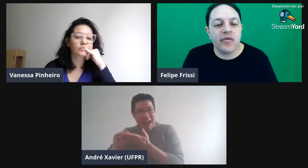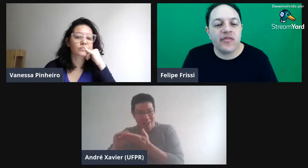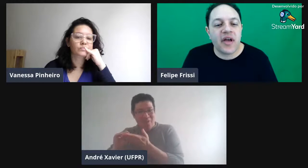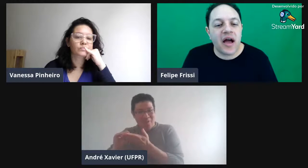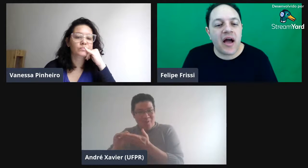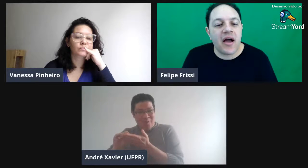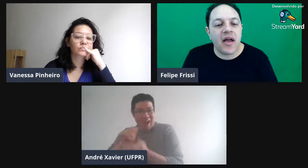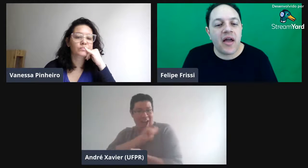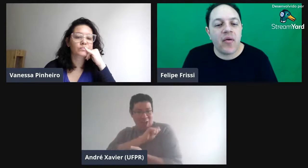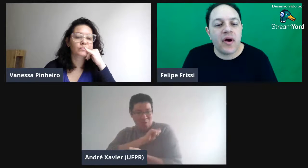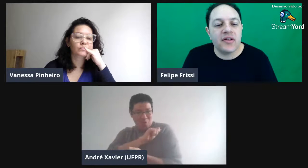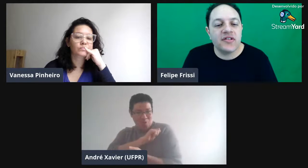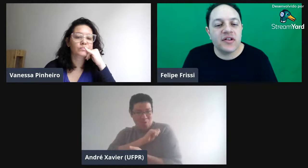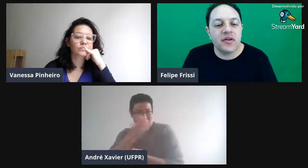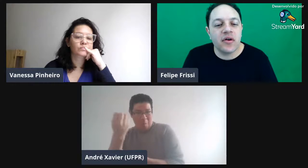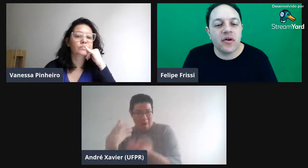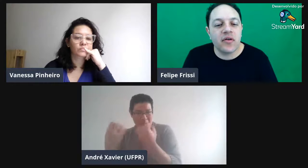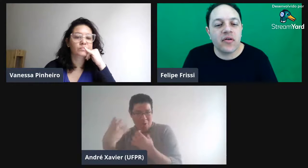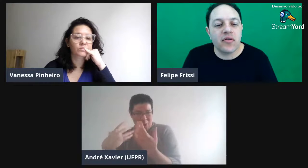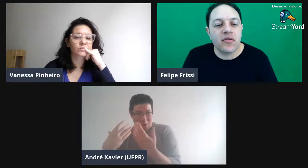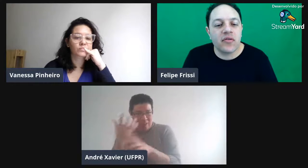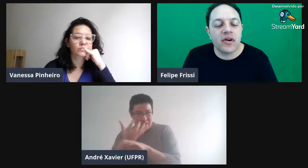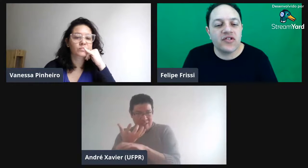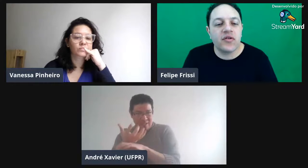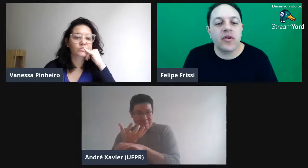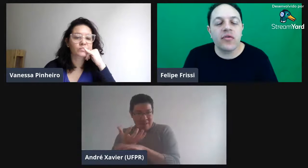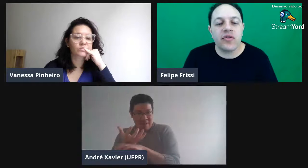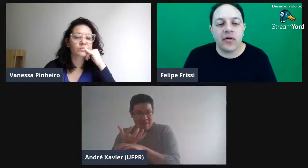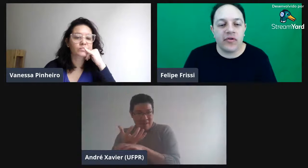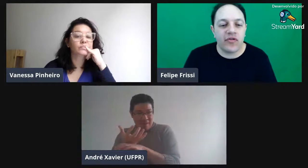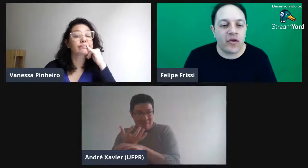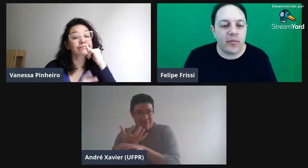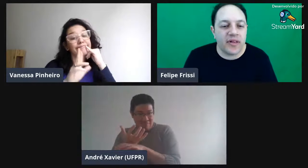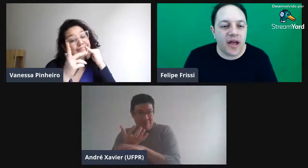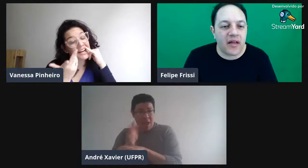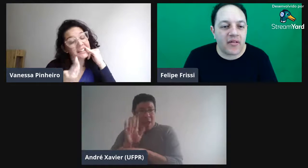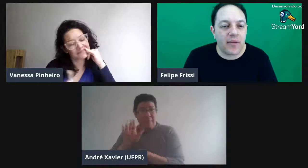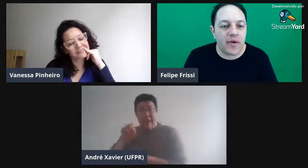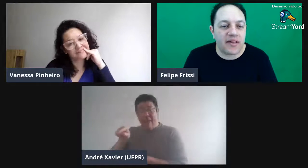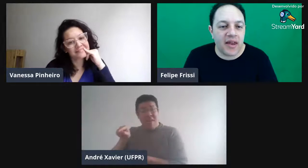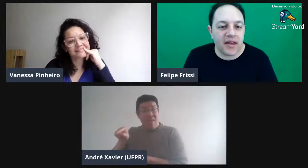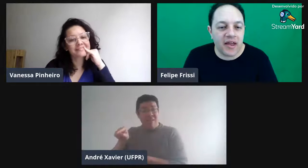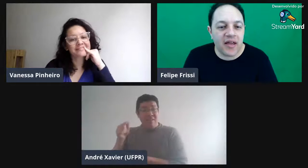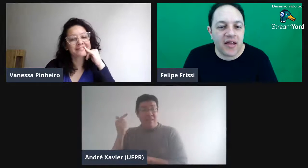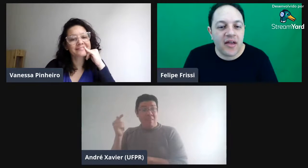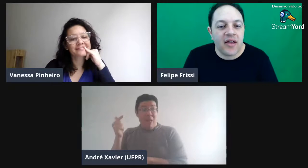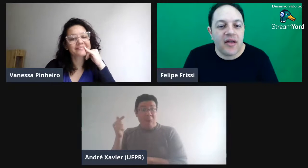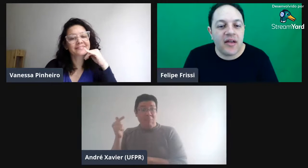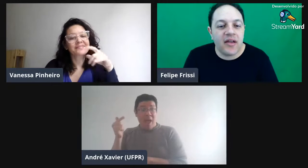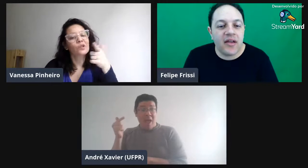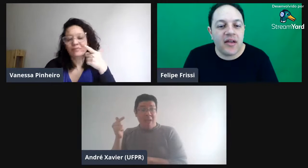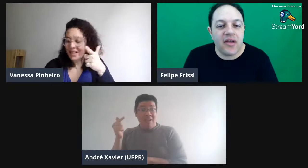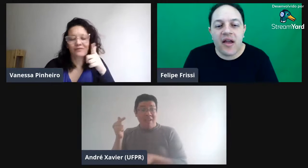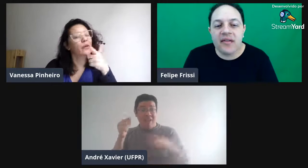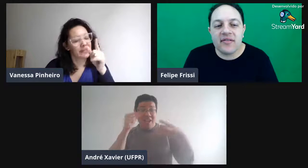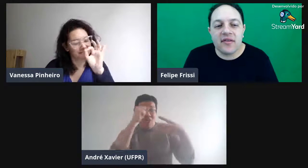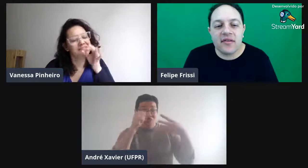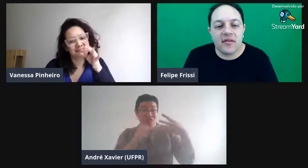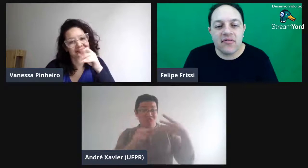usar, é, o artigo, o artigo que os alunos foram mandados na matéria, né? E, e esse, não